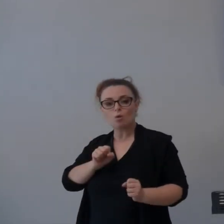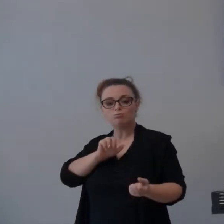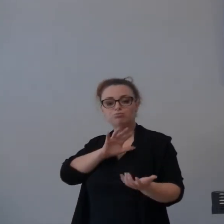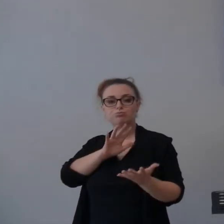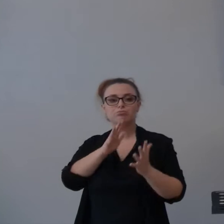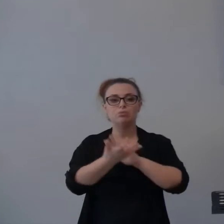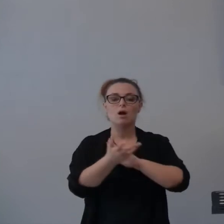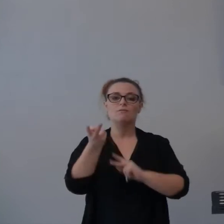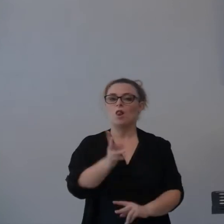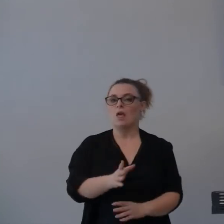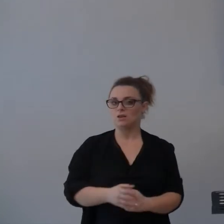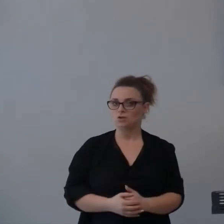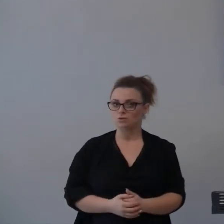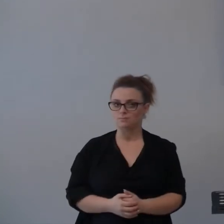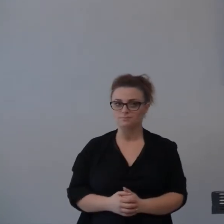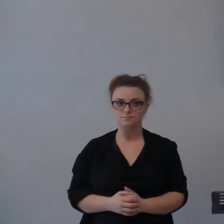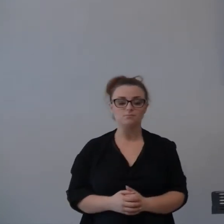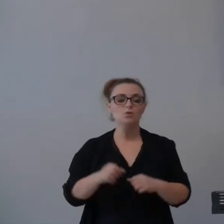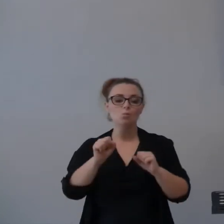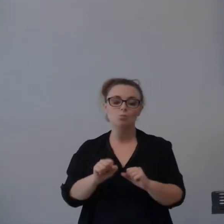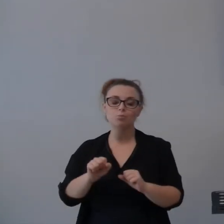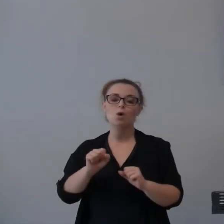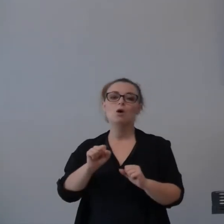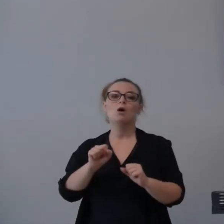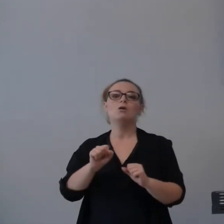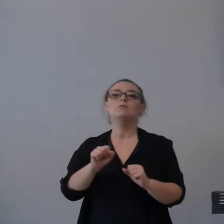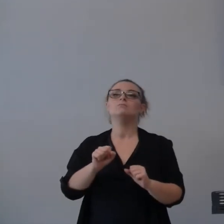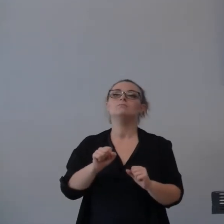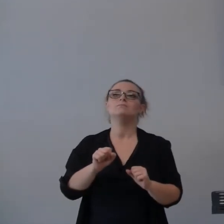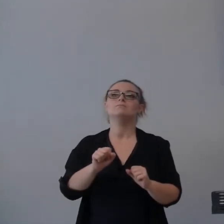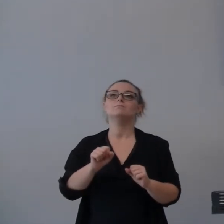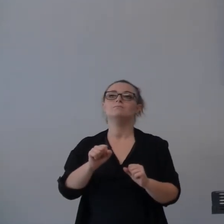di, vogliamo dire, rivendicazione per aver subito un torto.